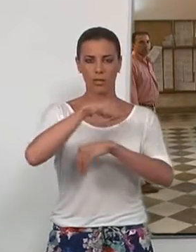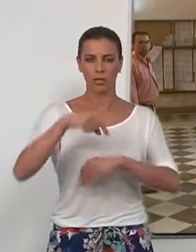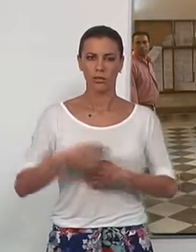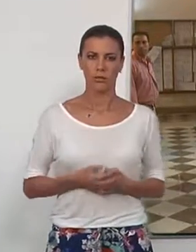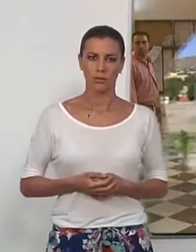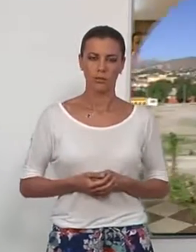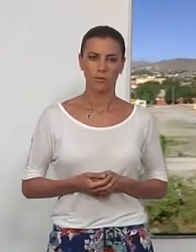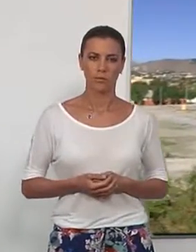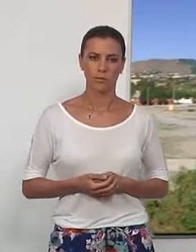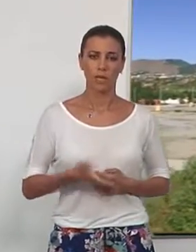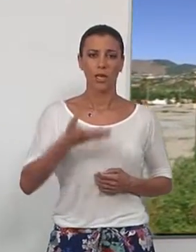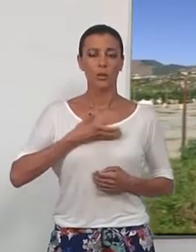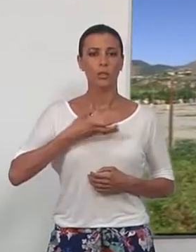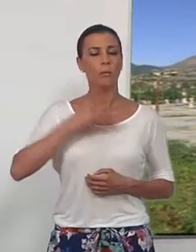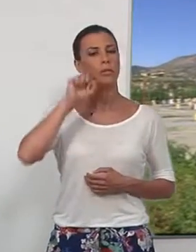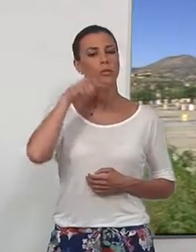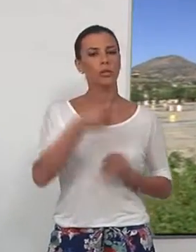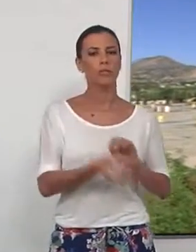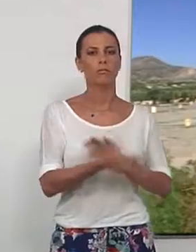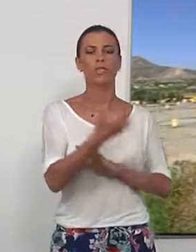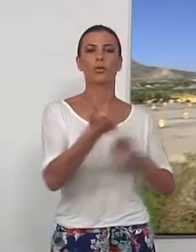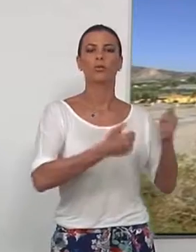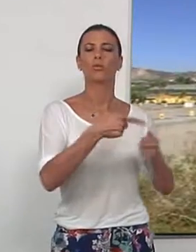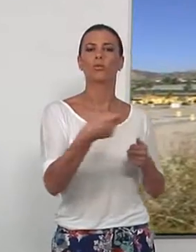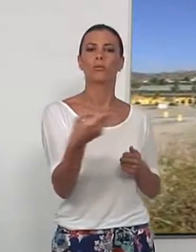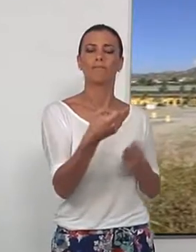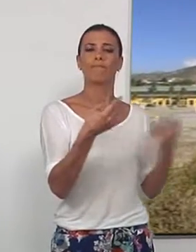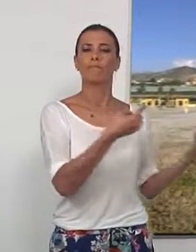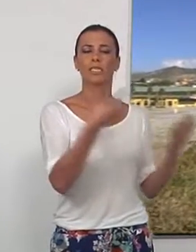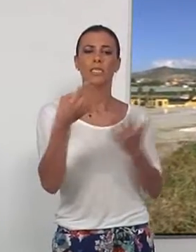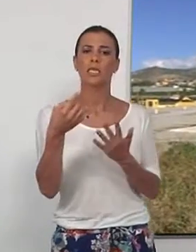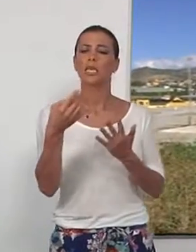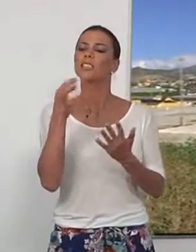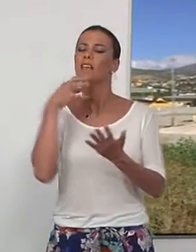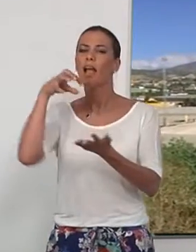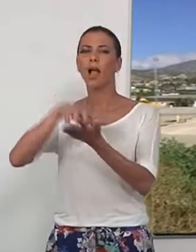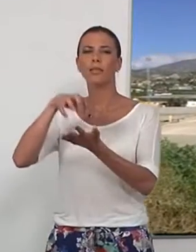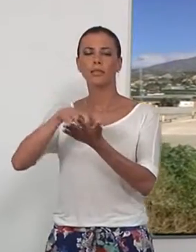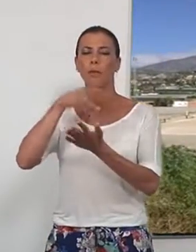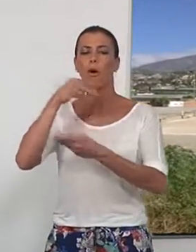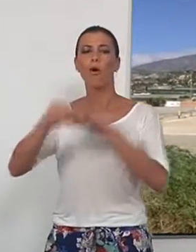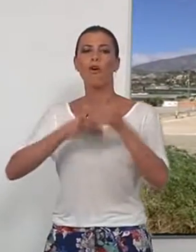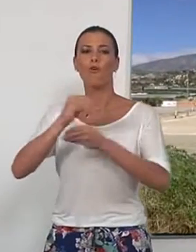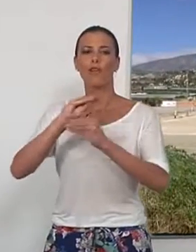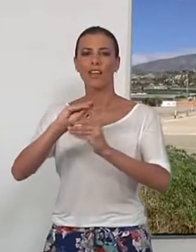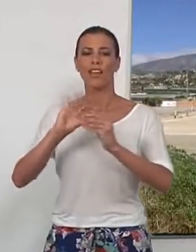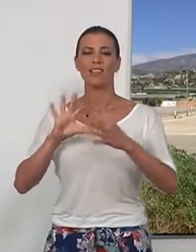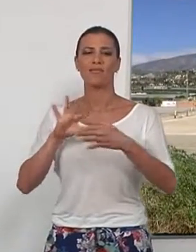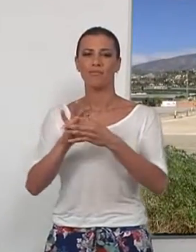El Ayuntamiento de Montreal saca concurso seis casetas del cereal del Cor hijo del Conde